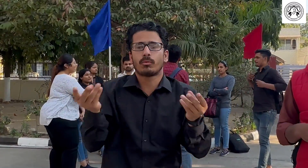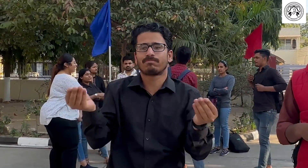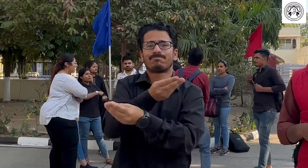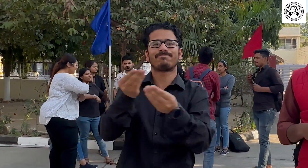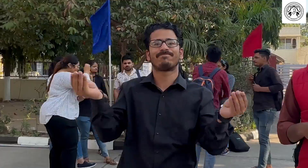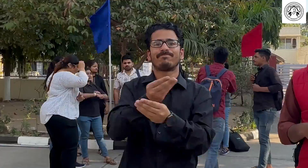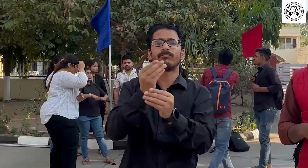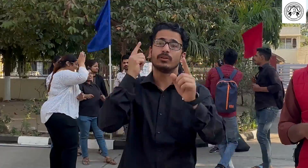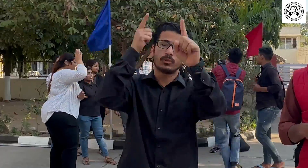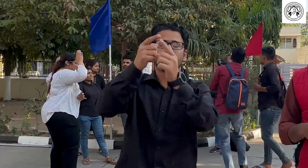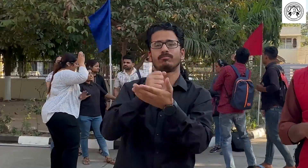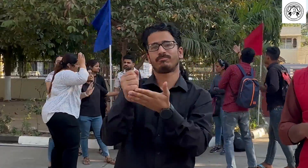पाए और सीख पाए